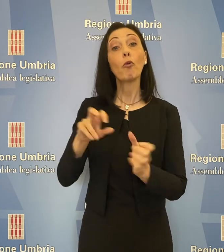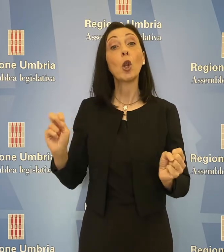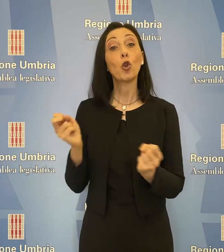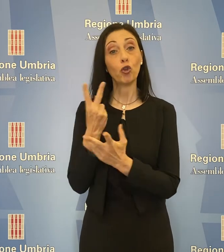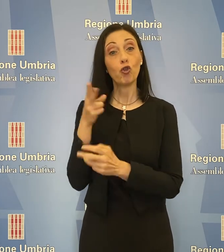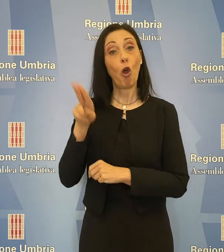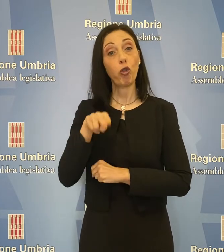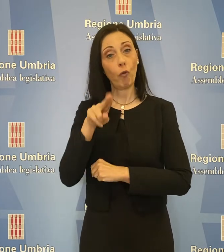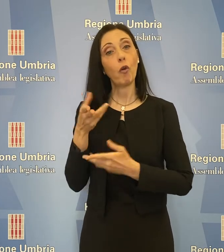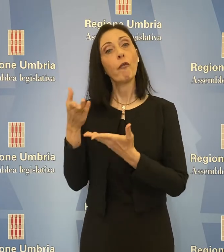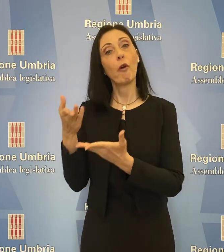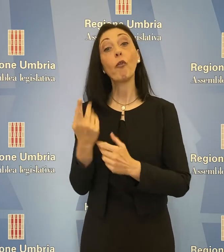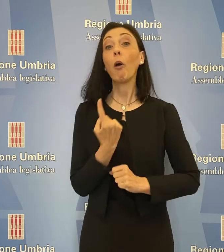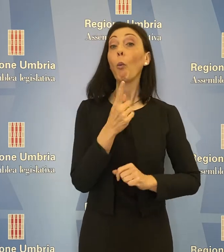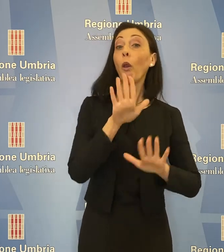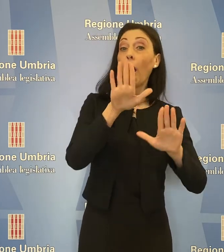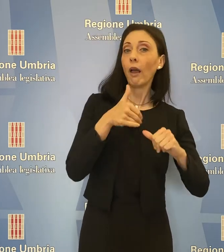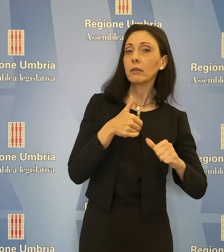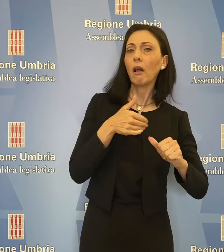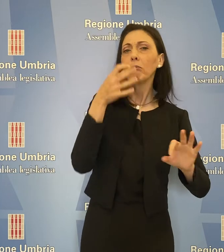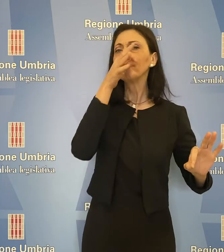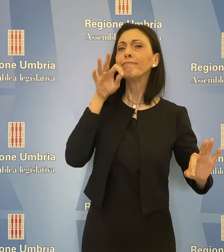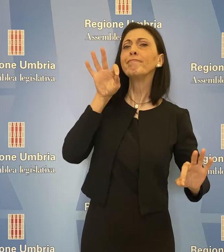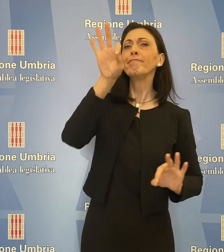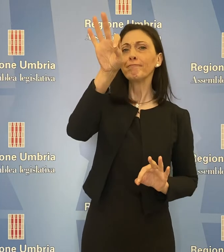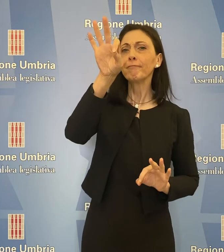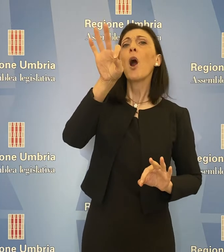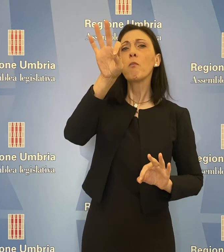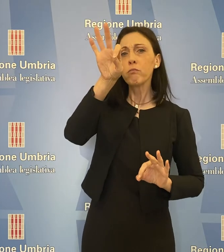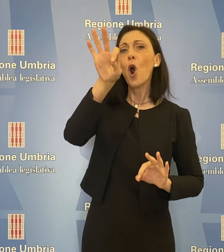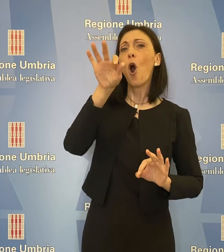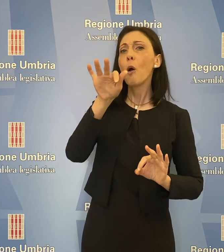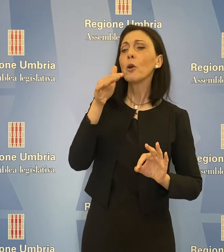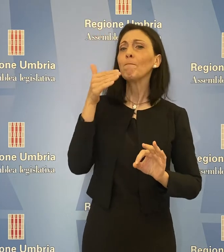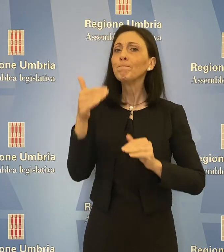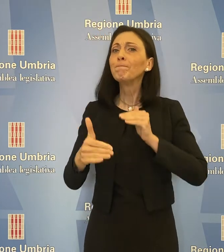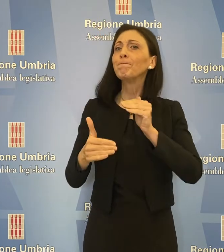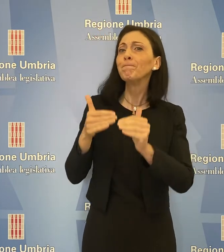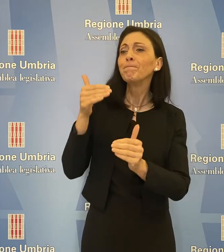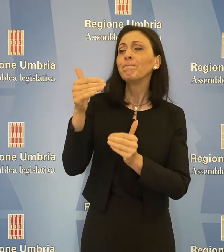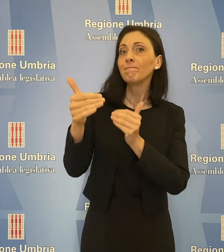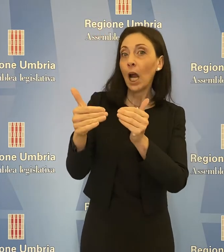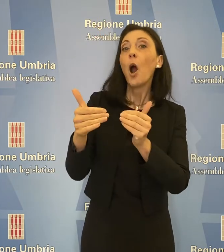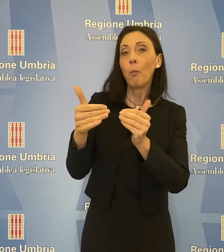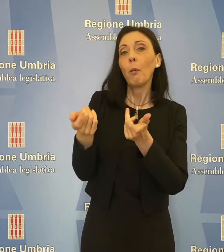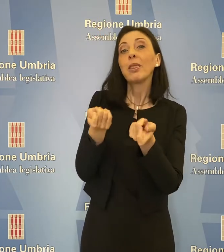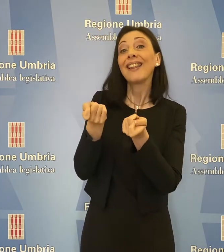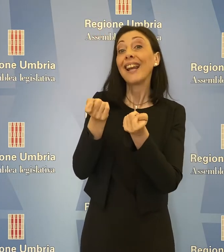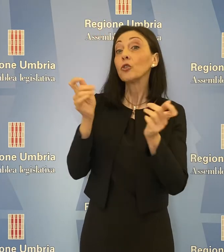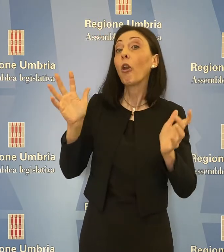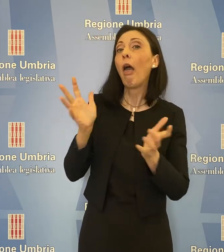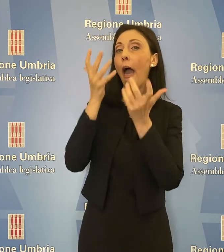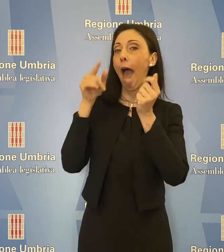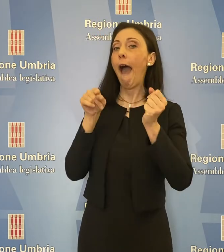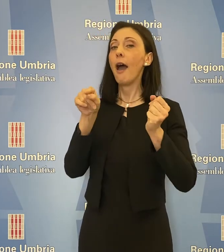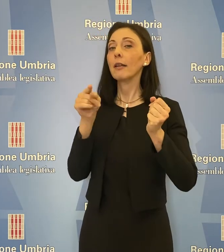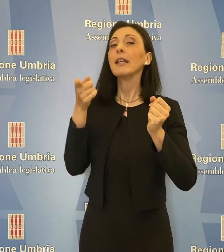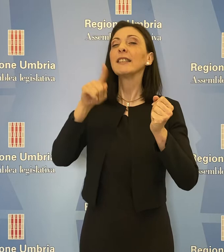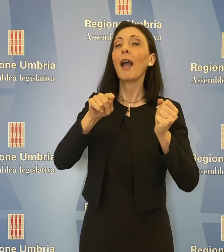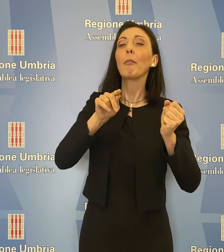18 voti favorevoli a un astenuto, che mira ad intraprendere un percorso con la direzione artistica volto a sostenere performance